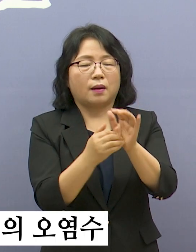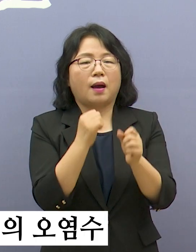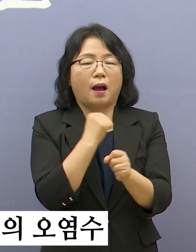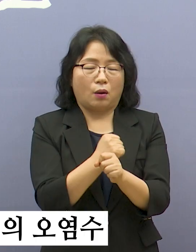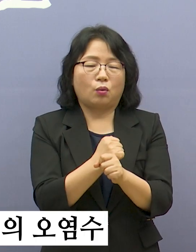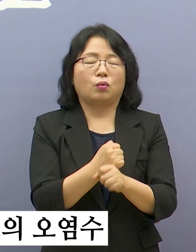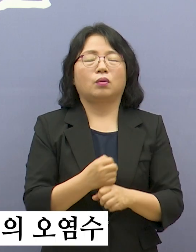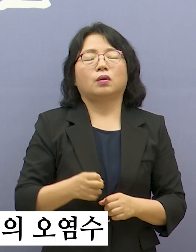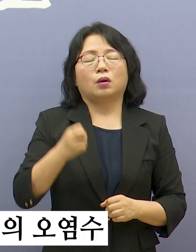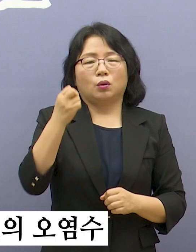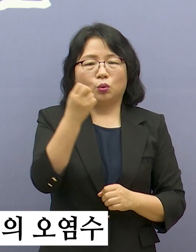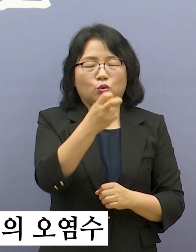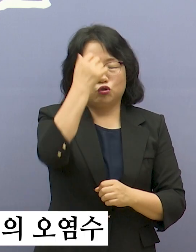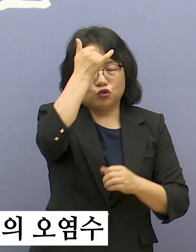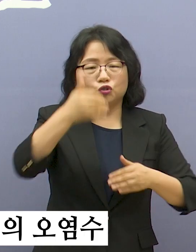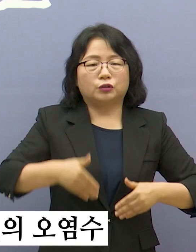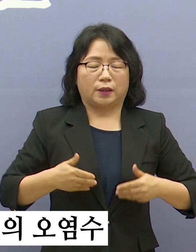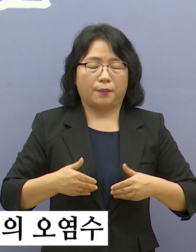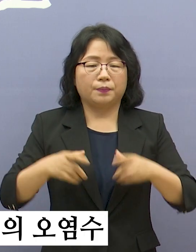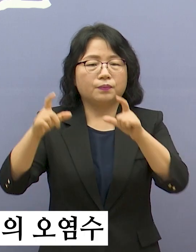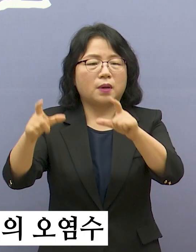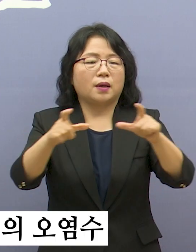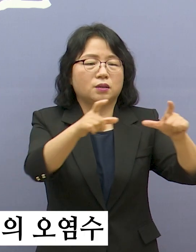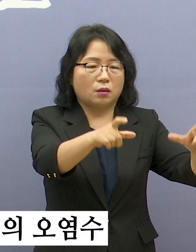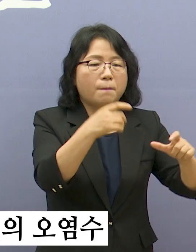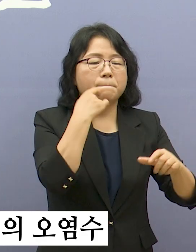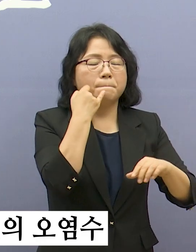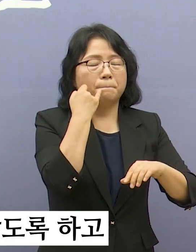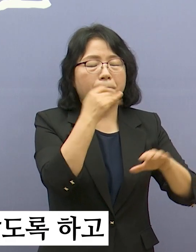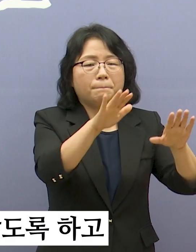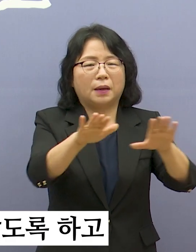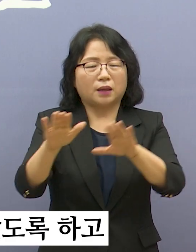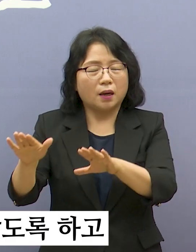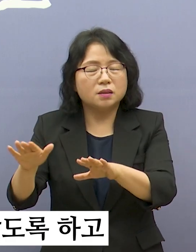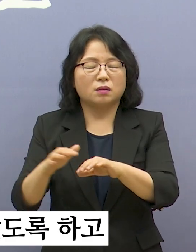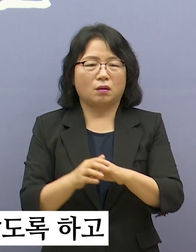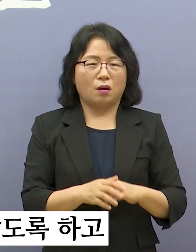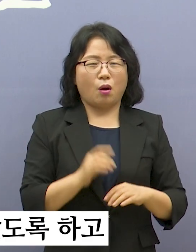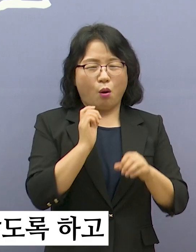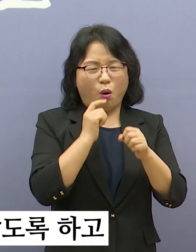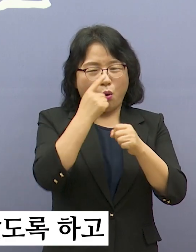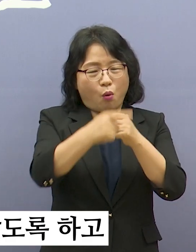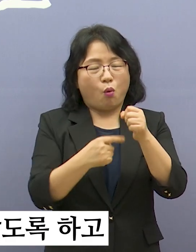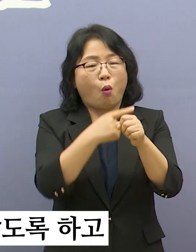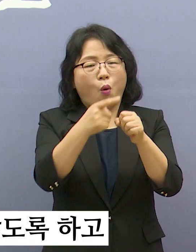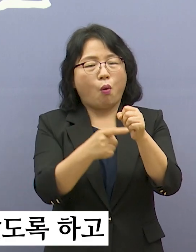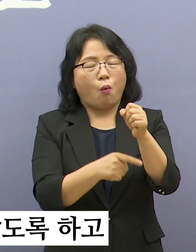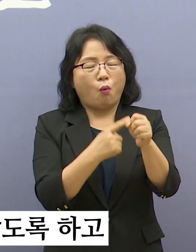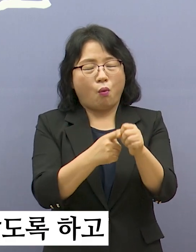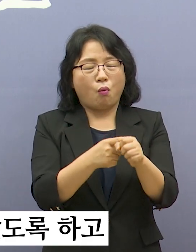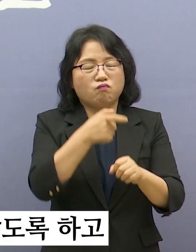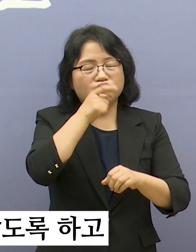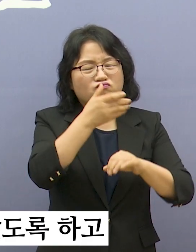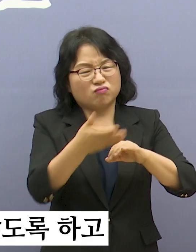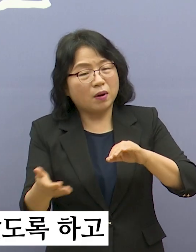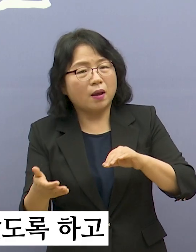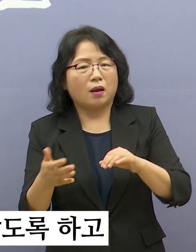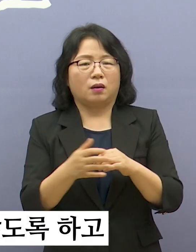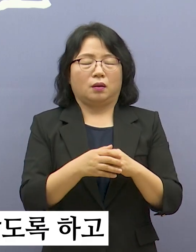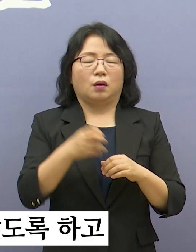충남 해역에서는 단 한 건의 오염수, 단 한 건의 오염수화물이